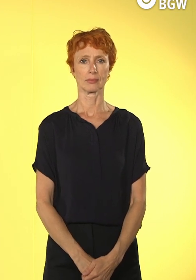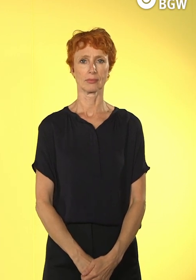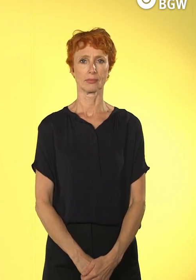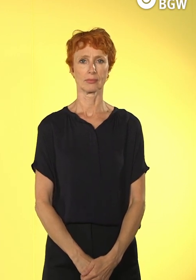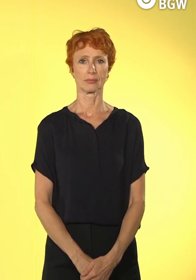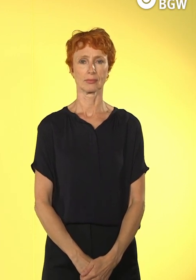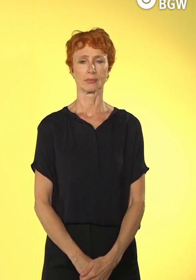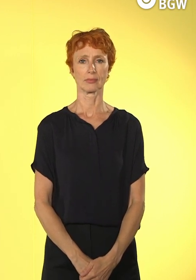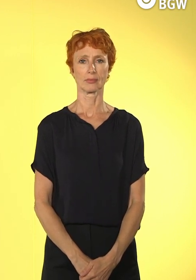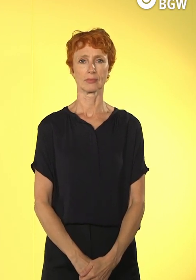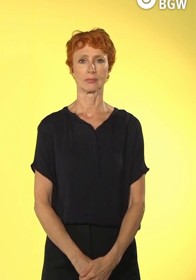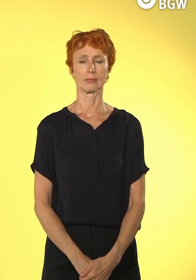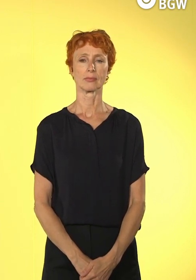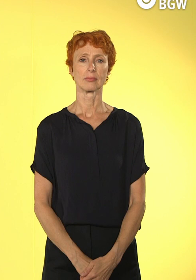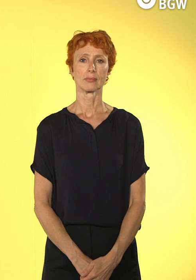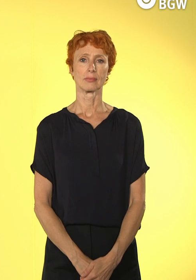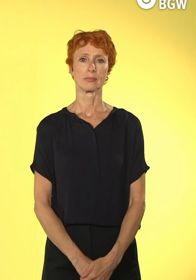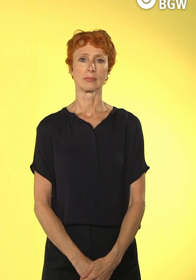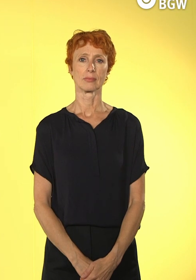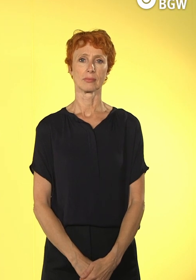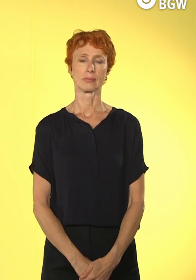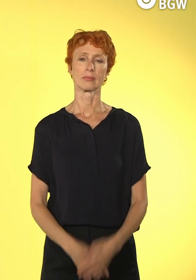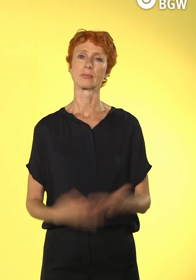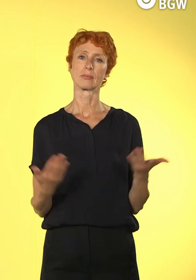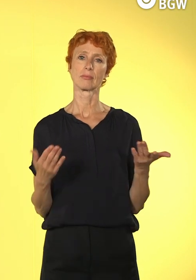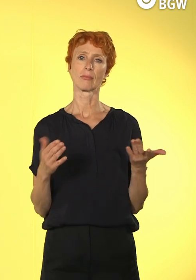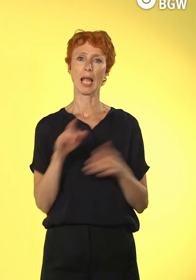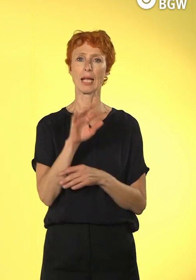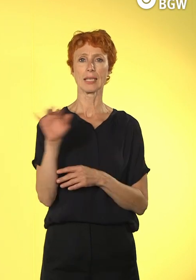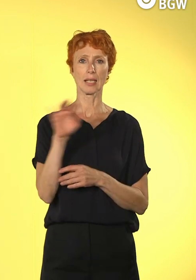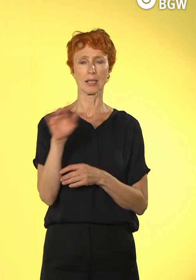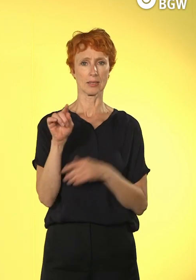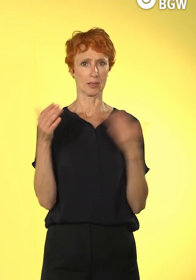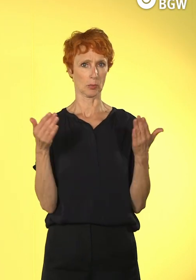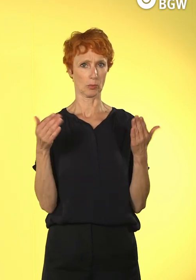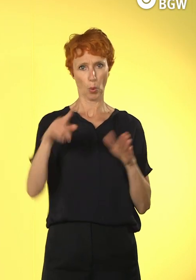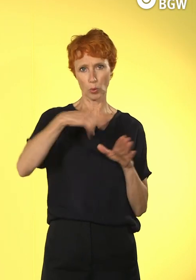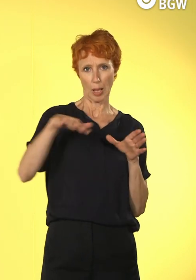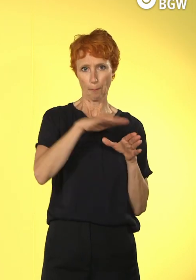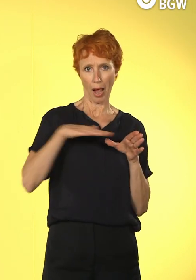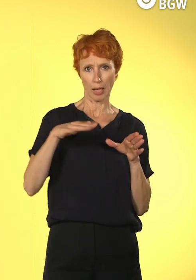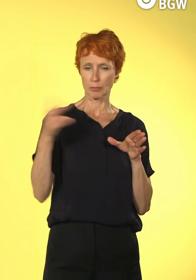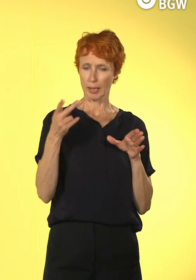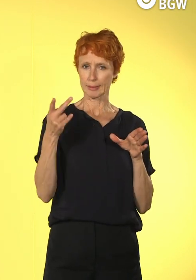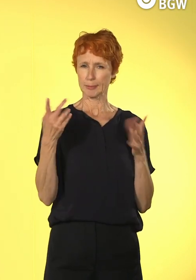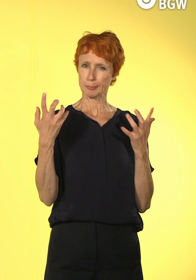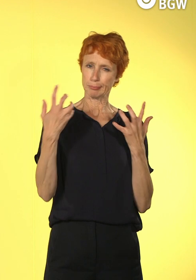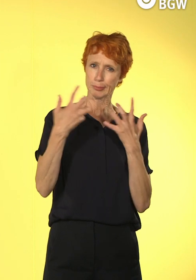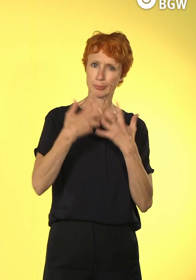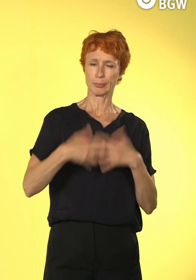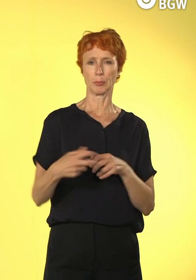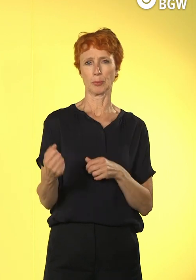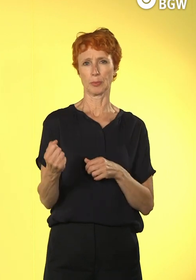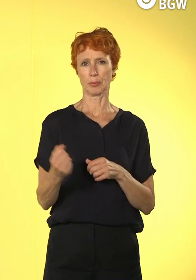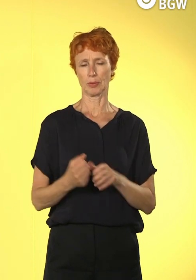Wir können auf jeden Fall schon mal festhalten, dass Digitalisierung und unsere Branche sehr stark miteinander verknüpft sind. Und wir können